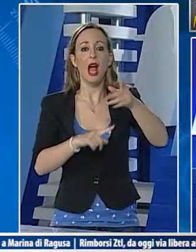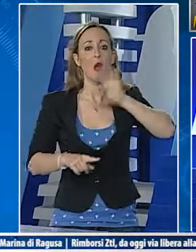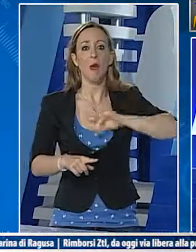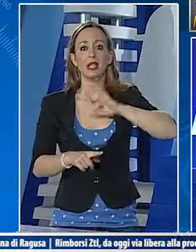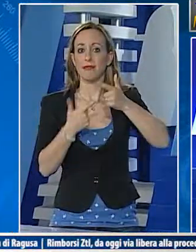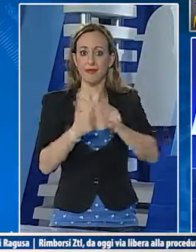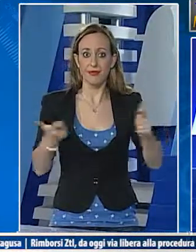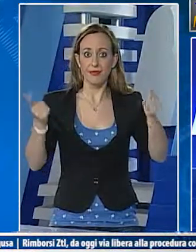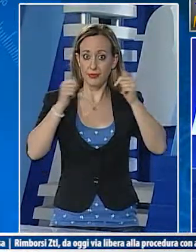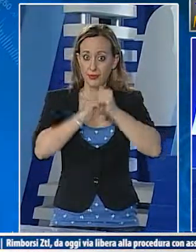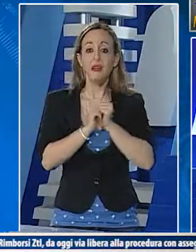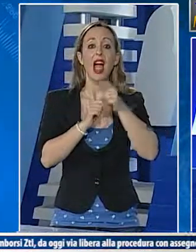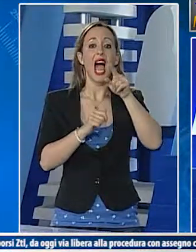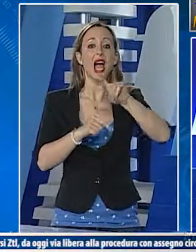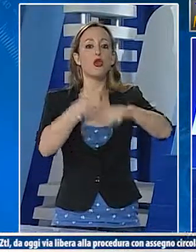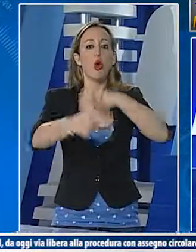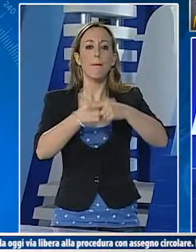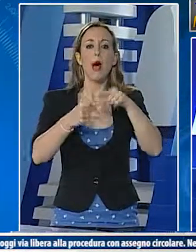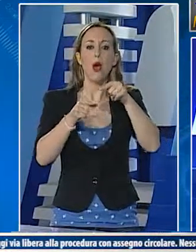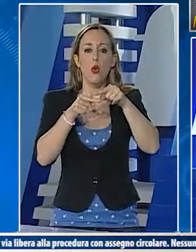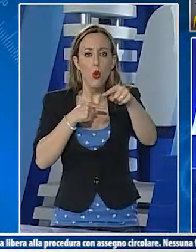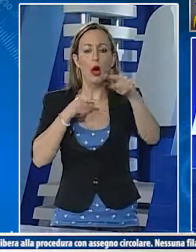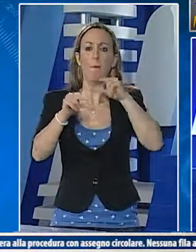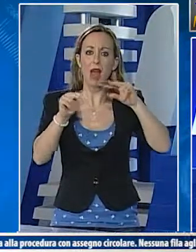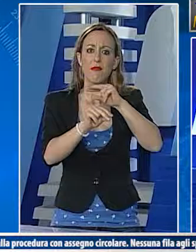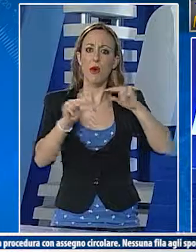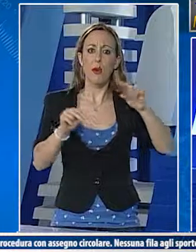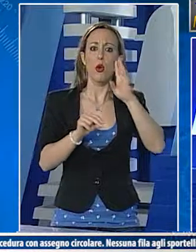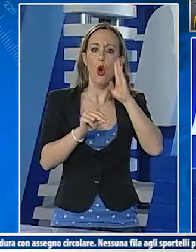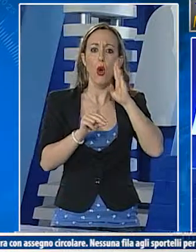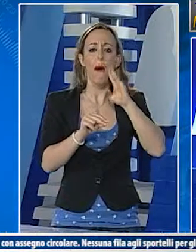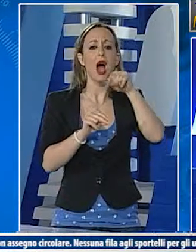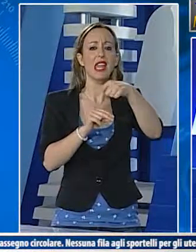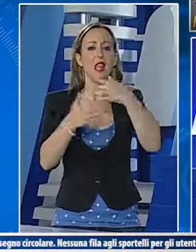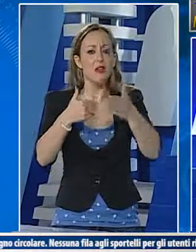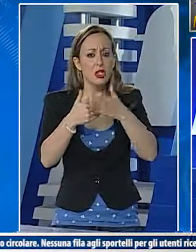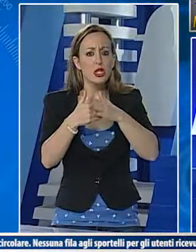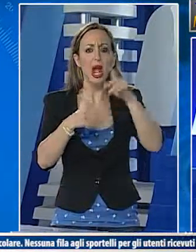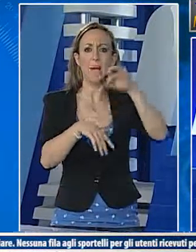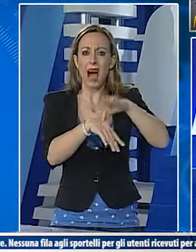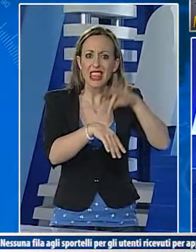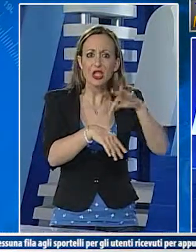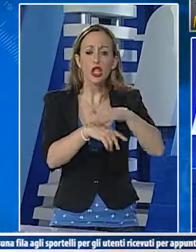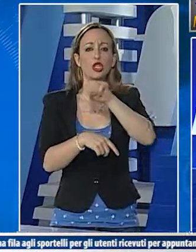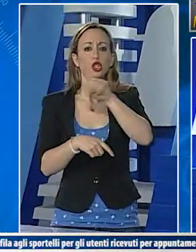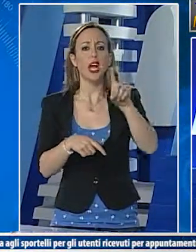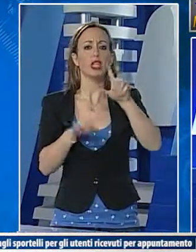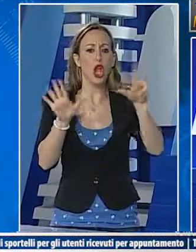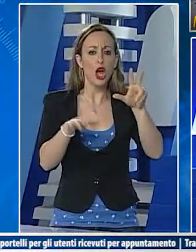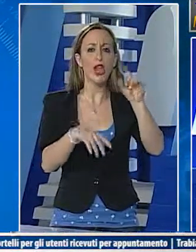poteva più vivere perché da sette mesi non percepiva lo stipendio. Dopo una lunga trattativa l'uomo è stato avvicinato dai sanitari